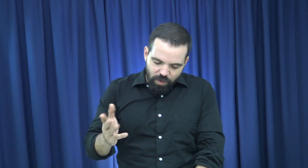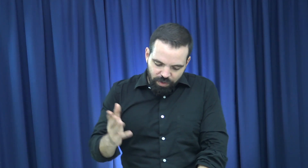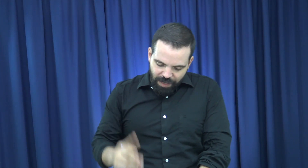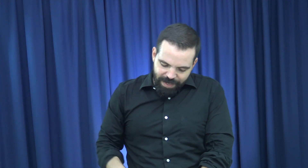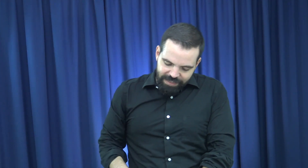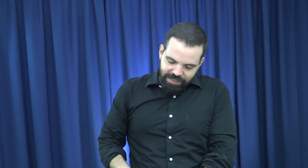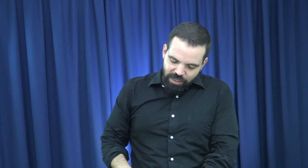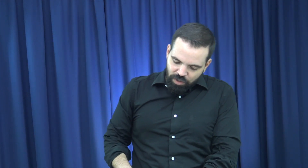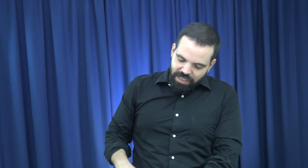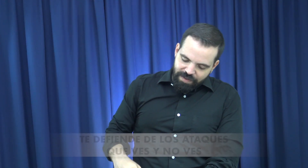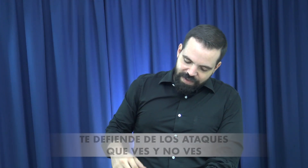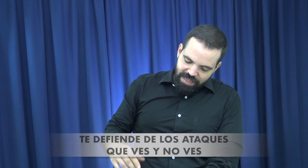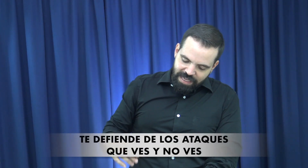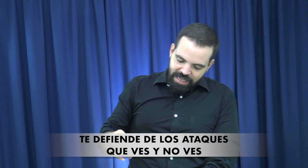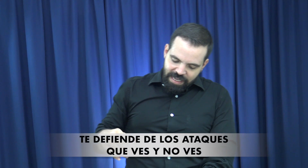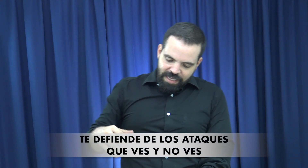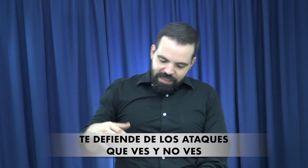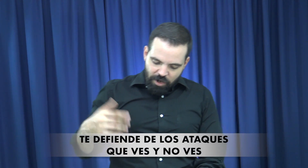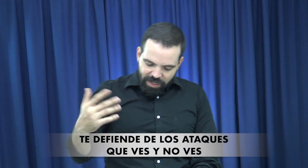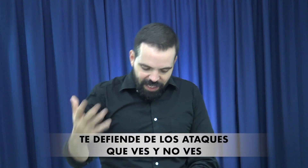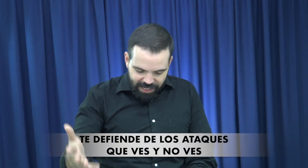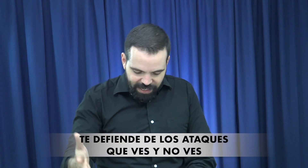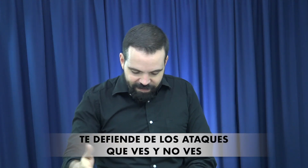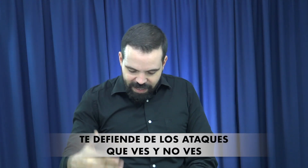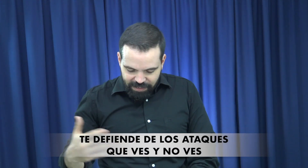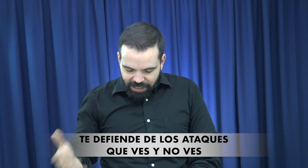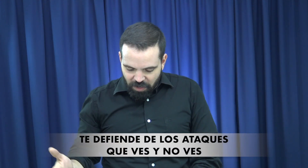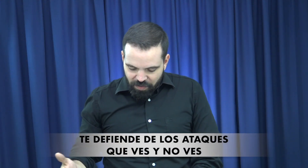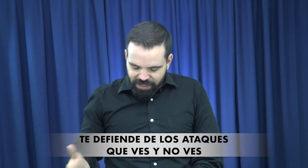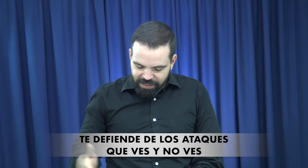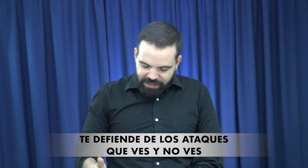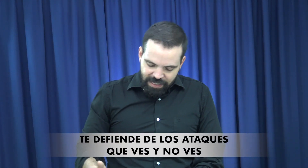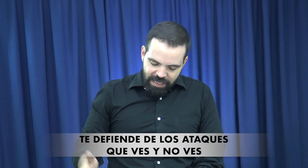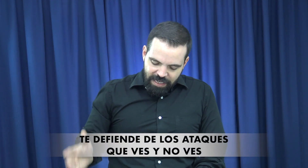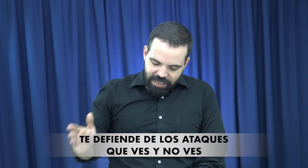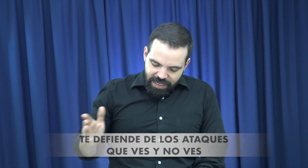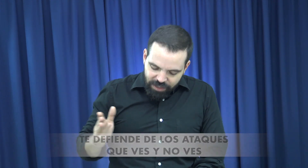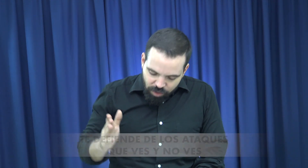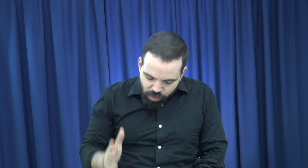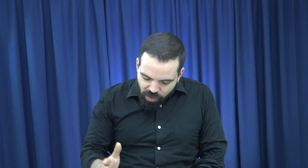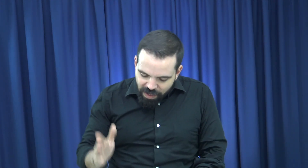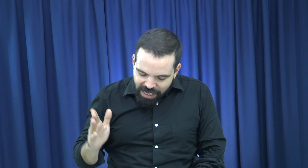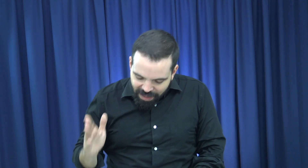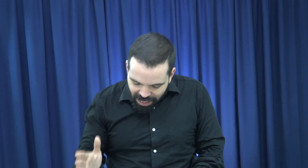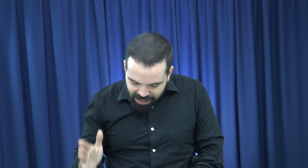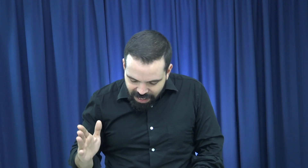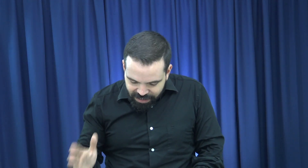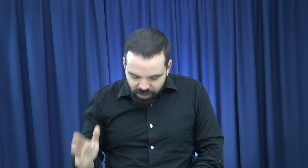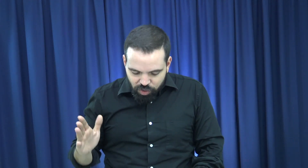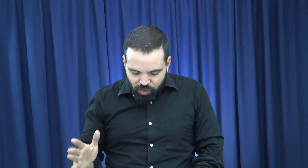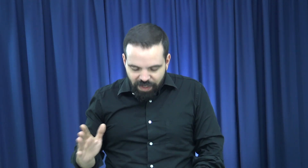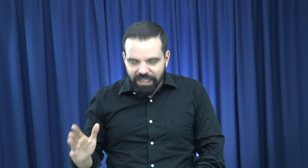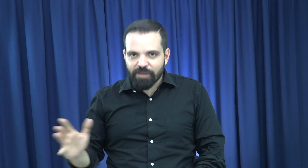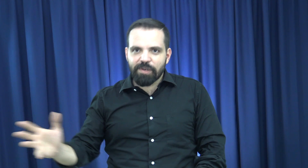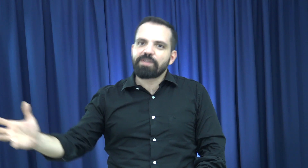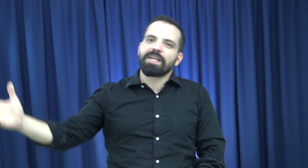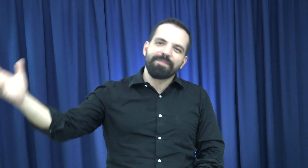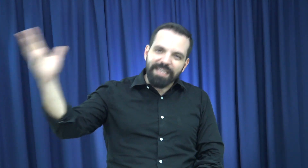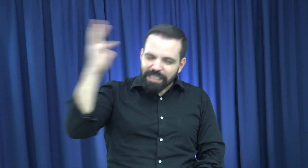Otra más. Señor te defiende de los ataques que ves y que no ves. Dice escudo y adarga es su verdad. Cuando nuestra mente